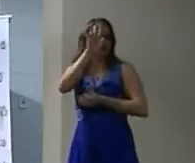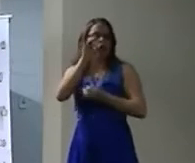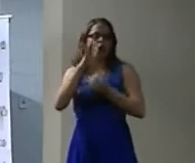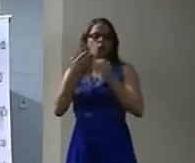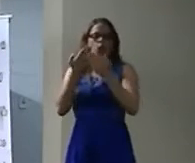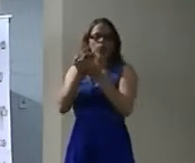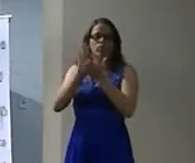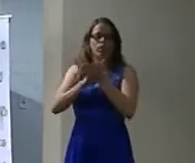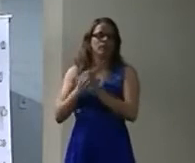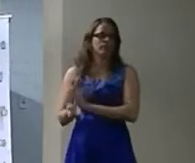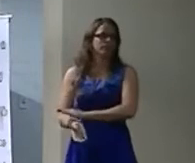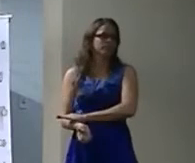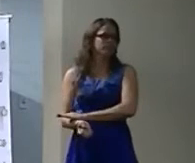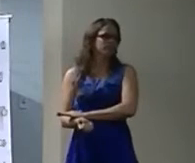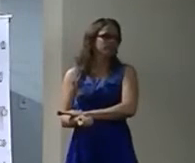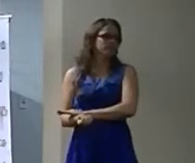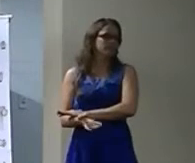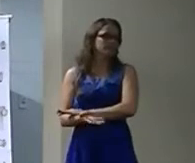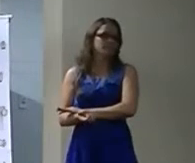intérprete era de uma religião Que é contra